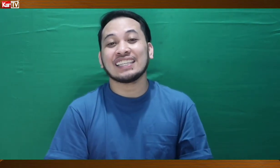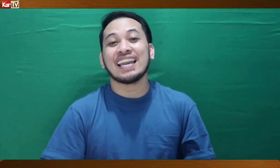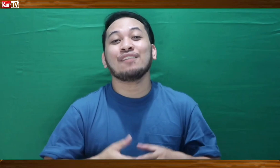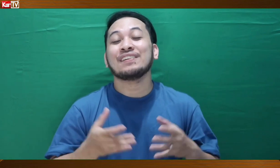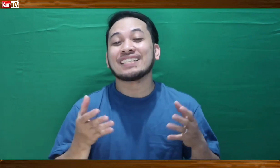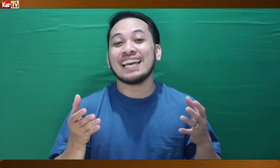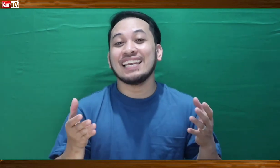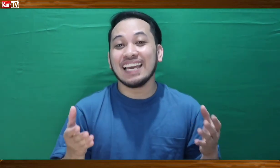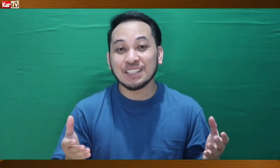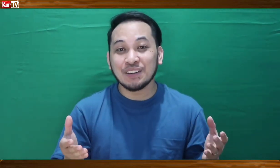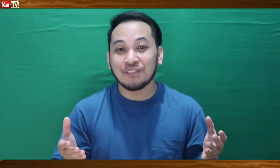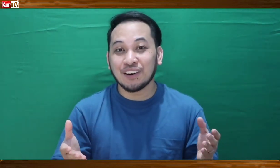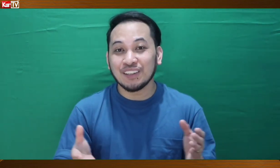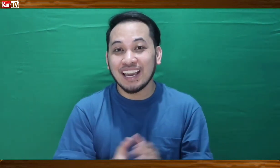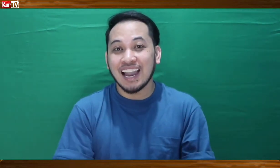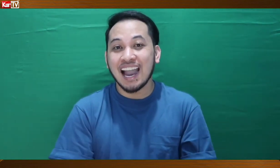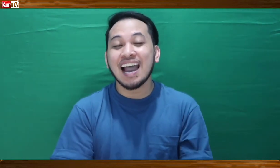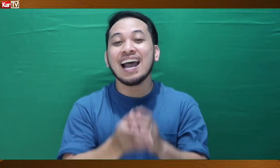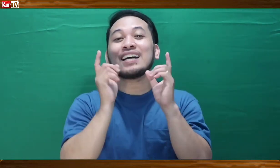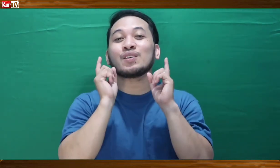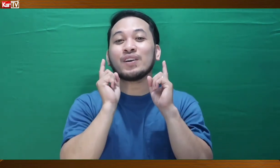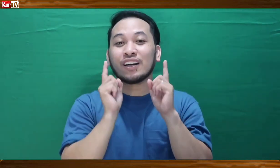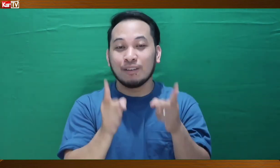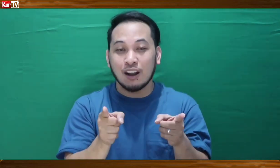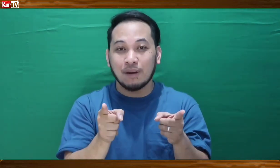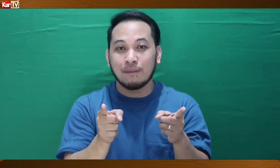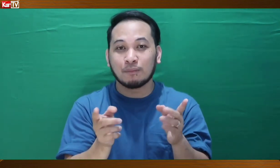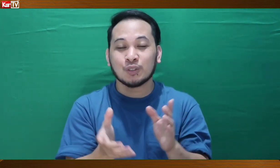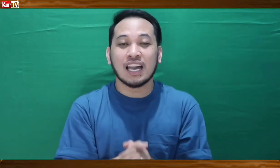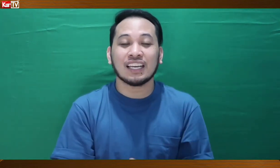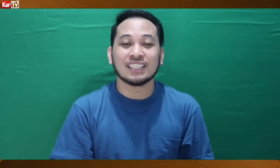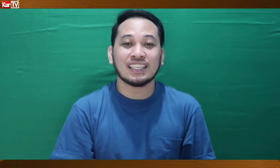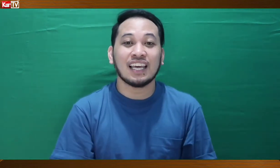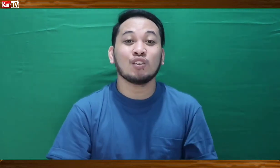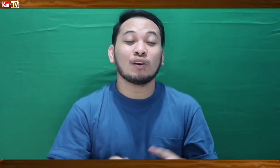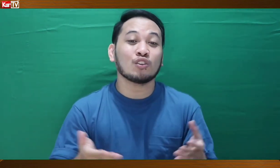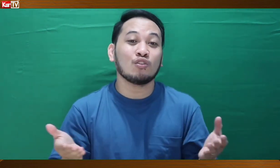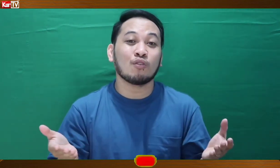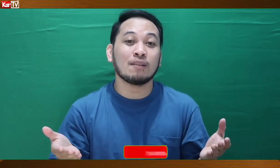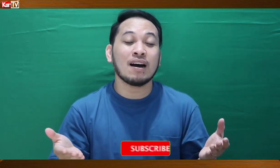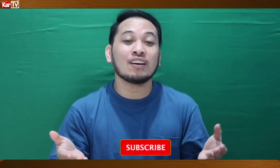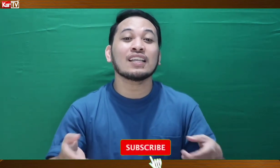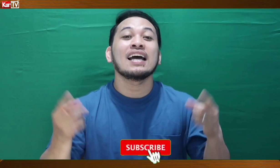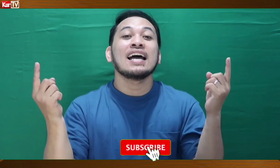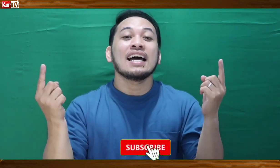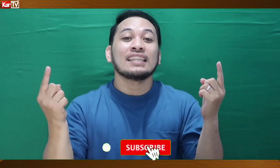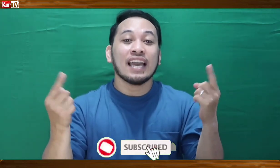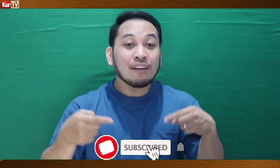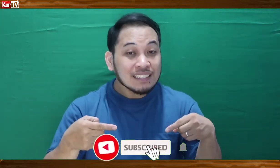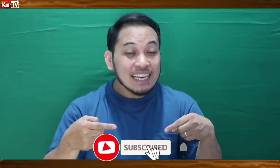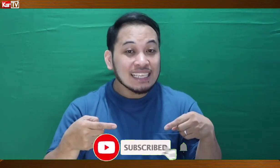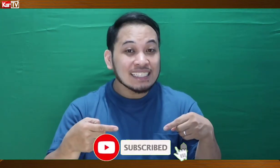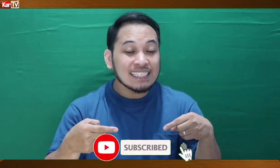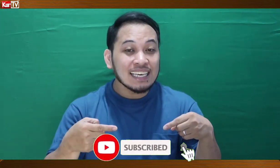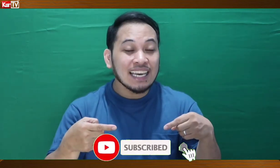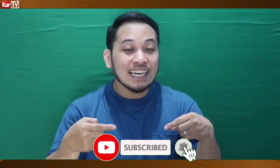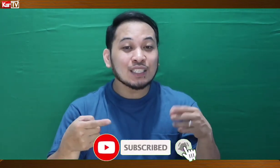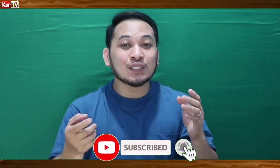ating FSL lesson for today. At kung ikaw ay bago pa lamang po sa aking channel and you want to know more about the FSL, just click here to